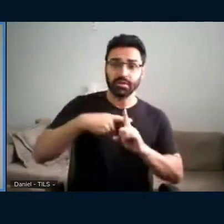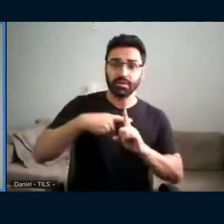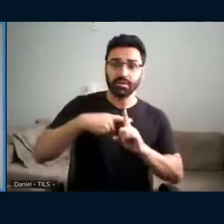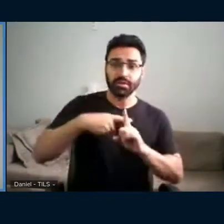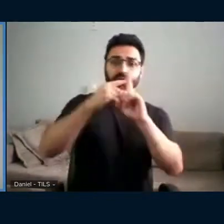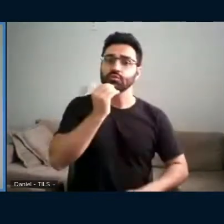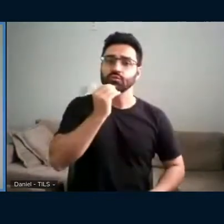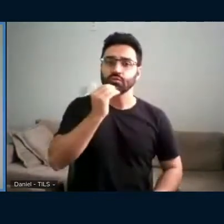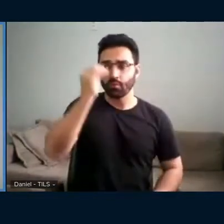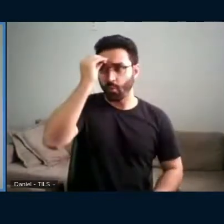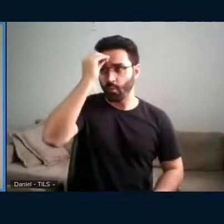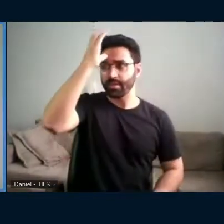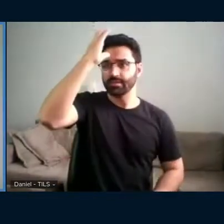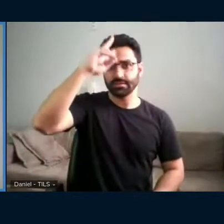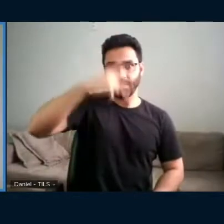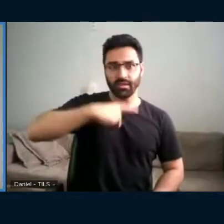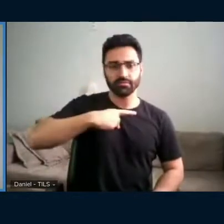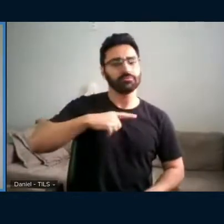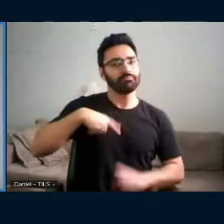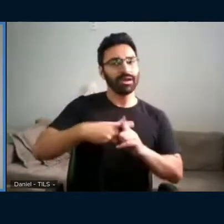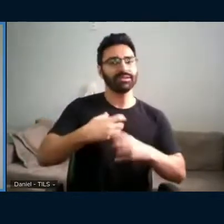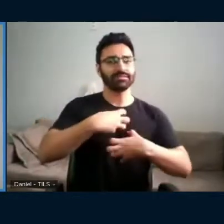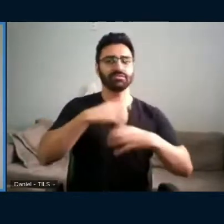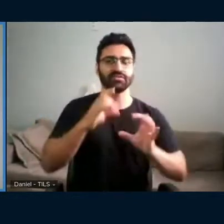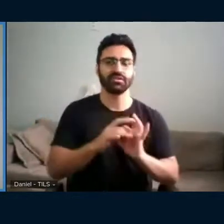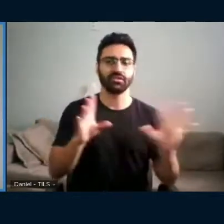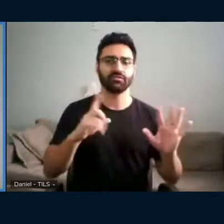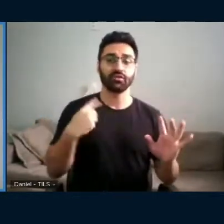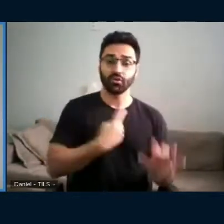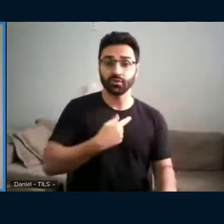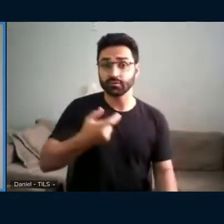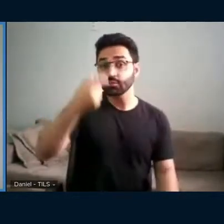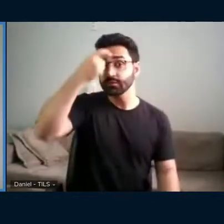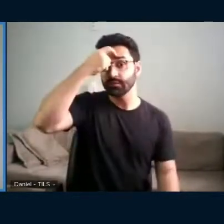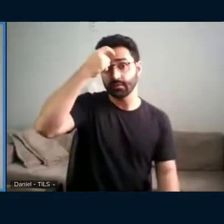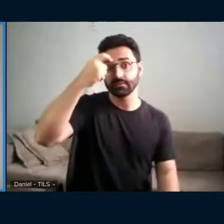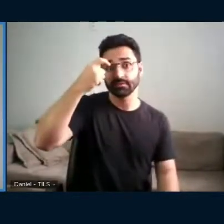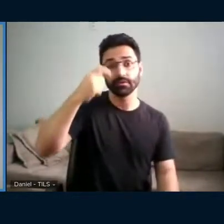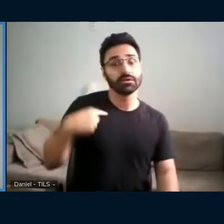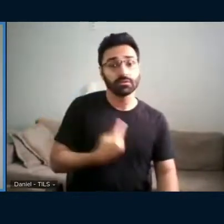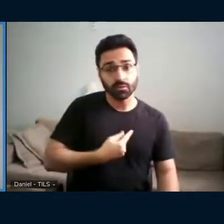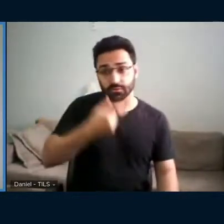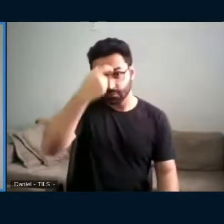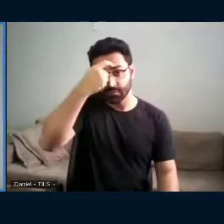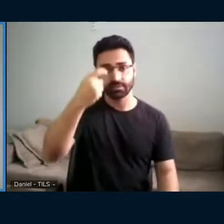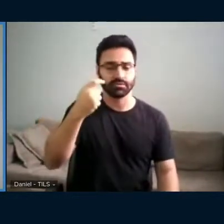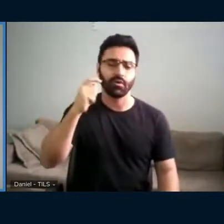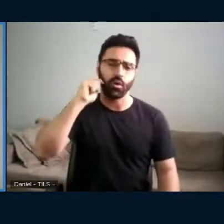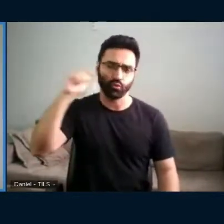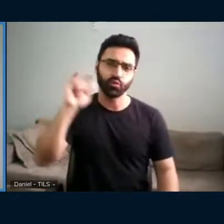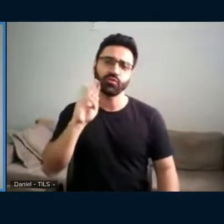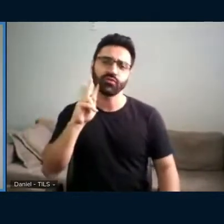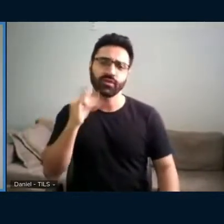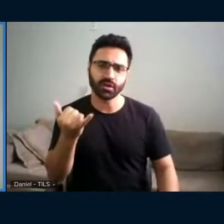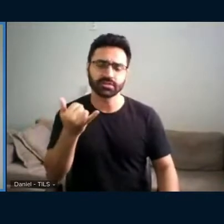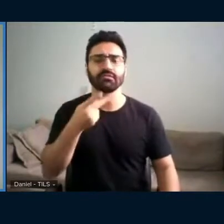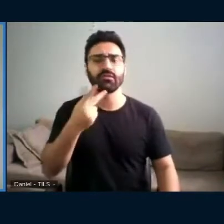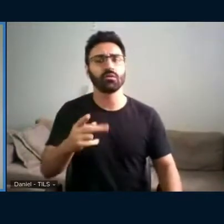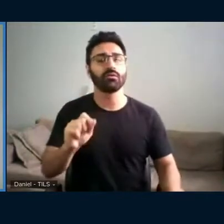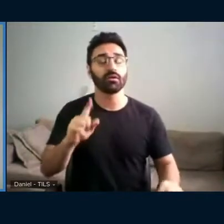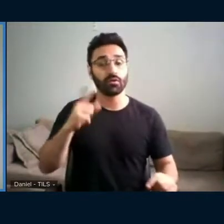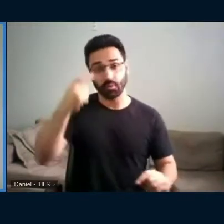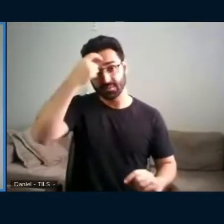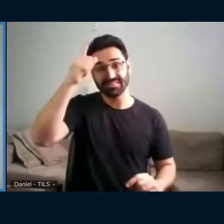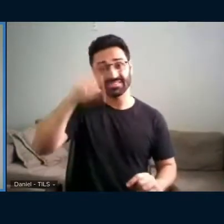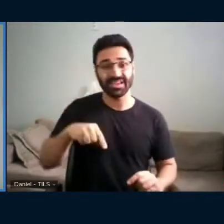nós somos. Somos consciência e a nossa consciência para Vygotsky é semântica e sistêmica.